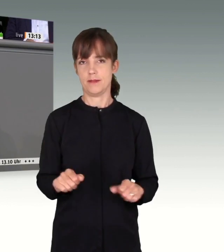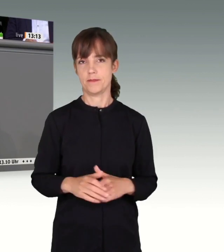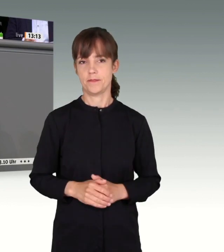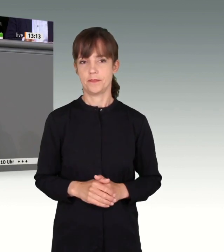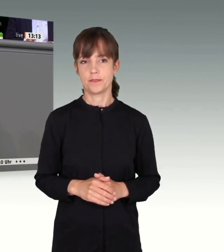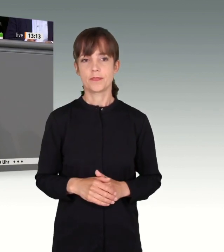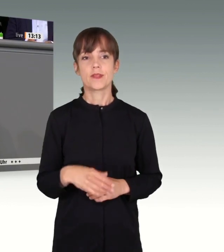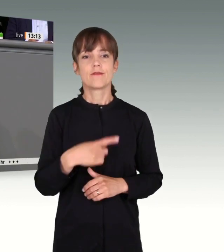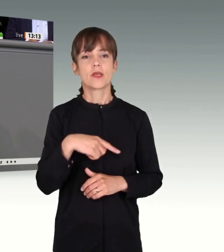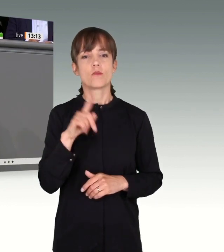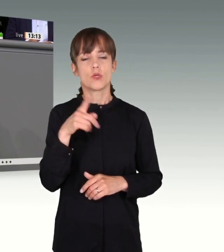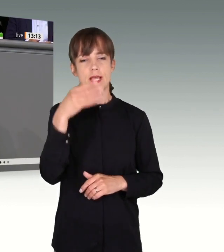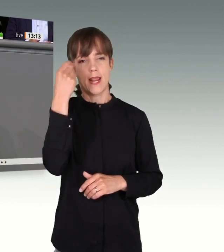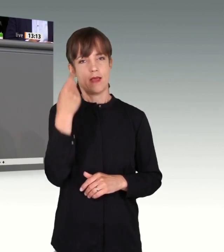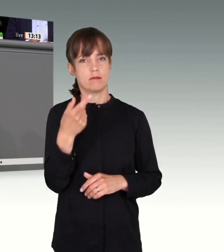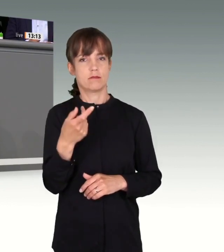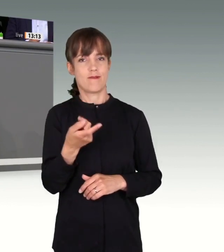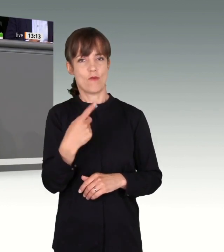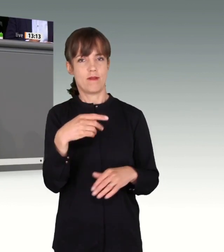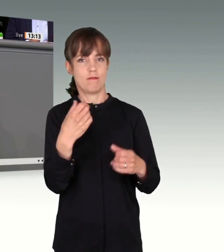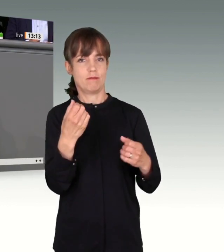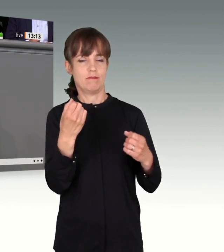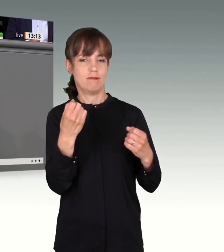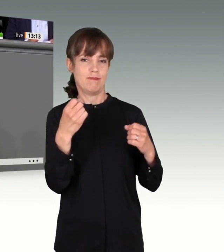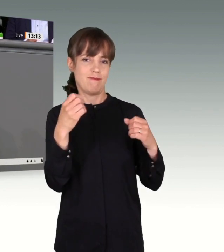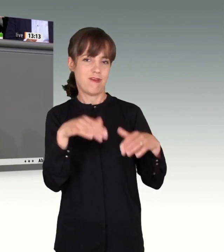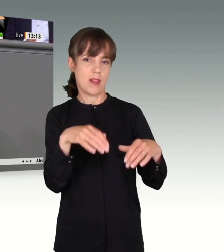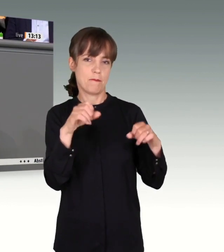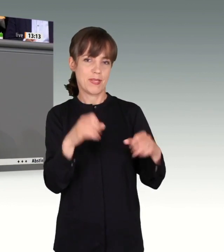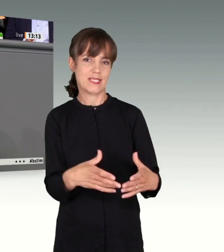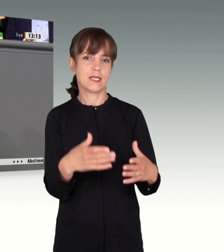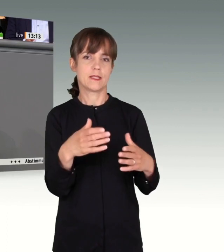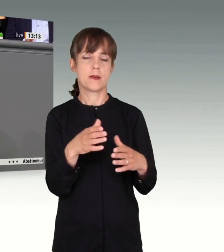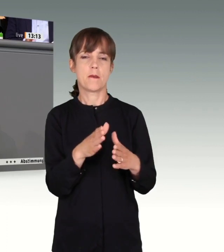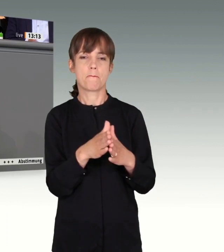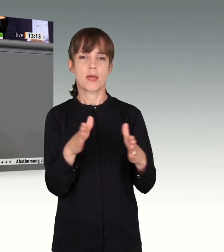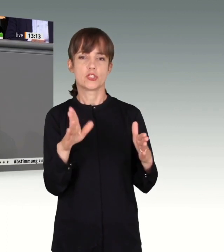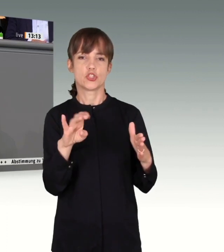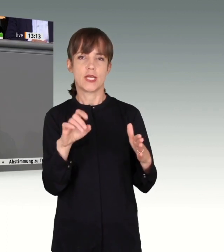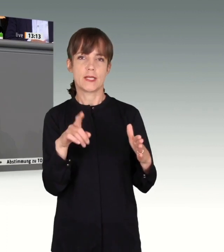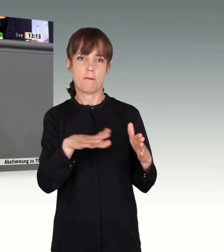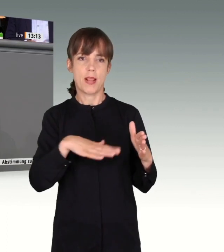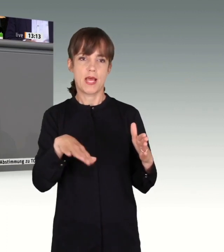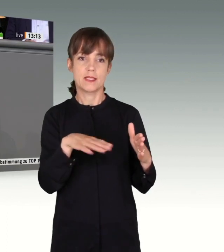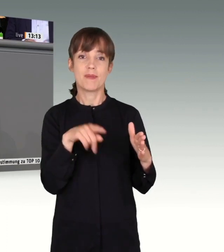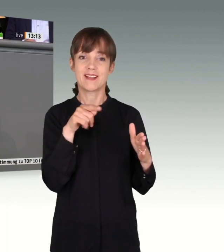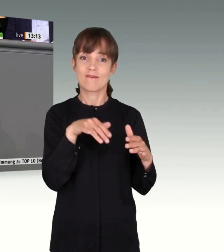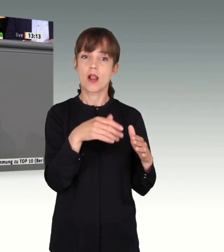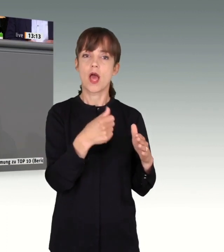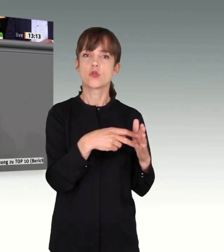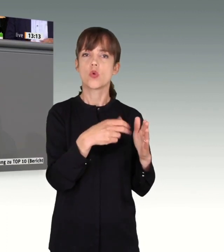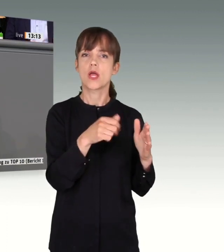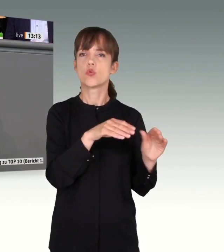Wir müssen die Lehre aus dem Breitscheidplatz ziehen. Aber wir dürfen diesen Fall nicht eins zu eins als Blaupause für den nächsten